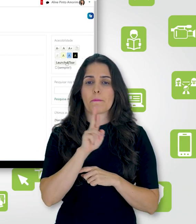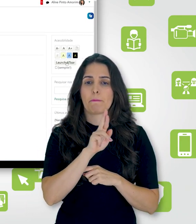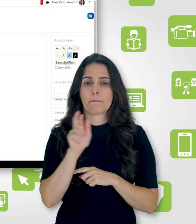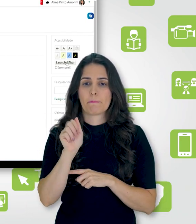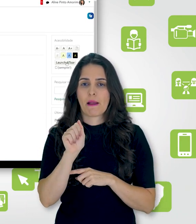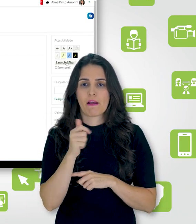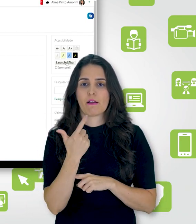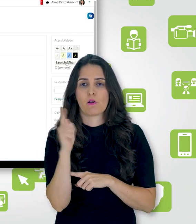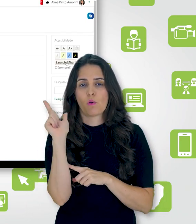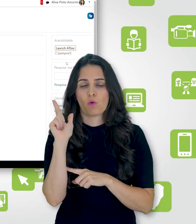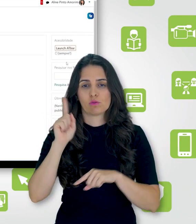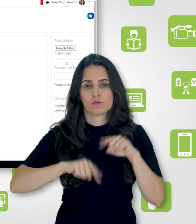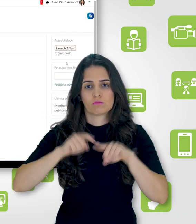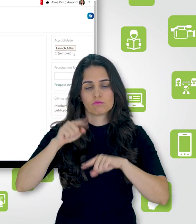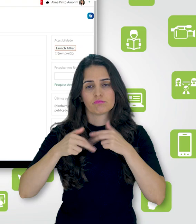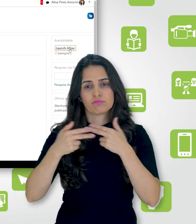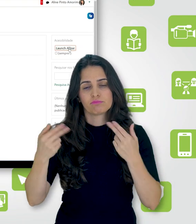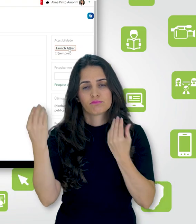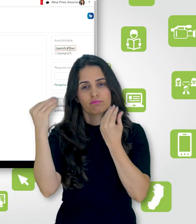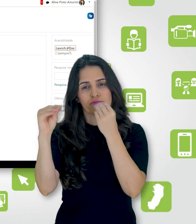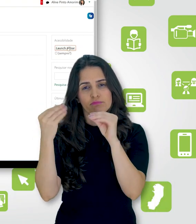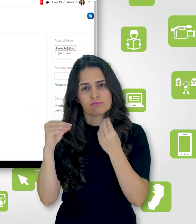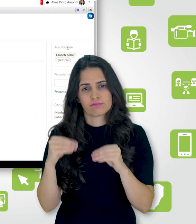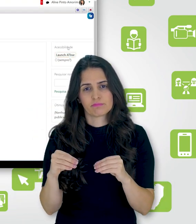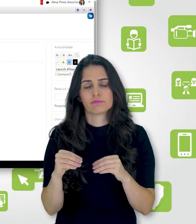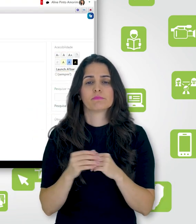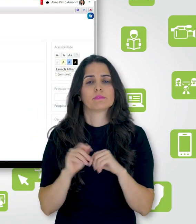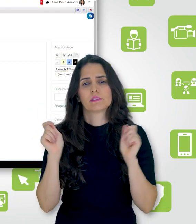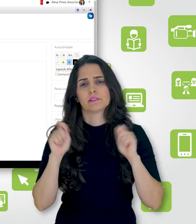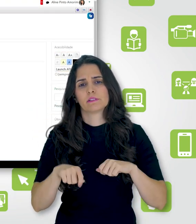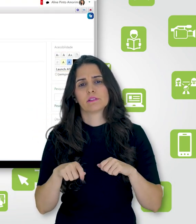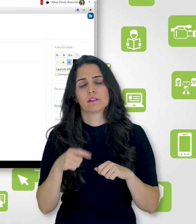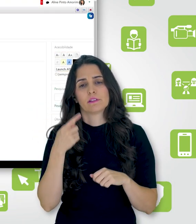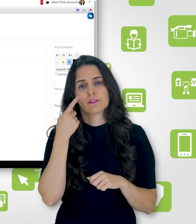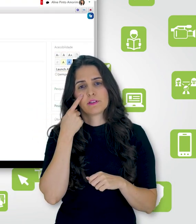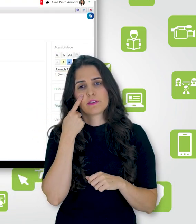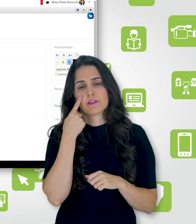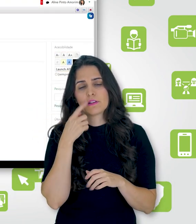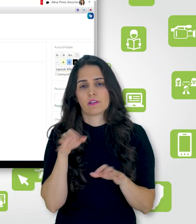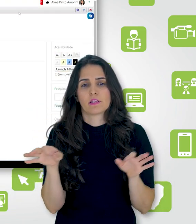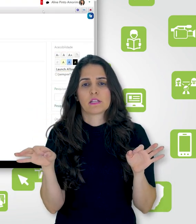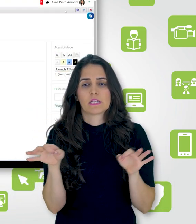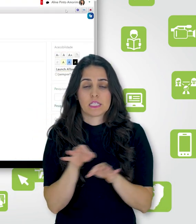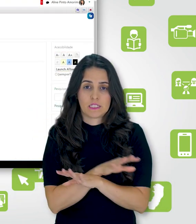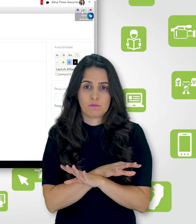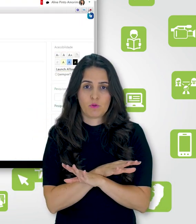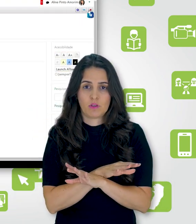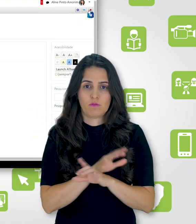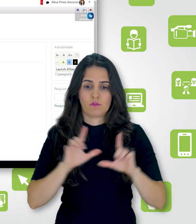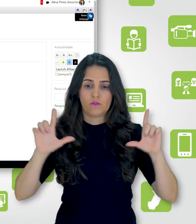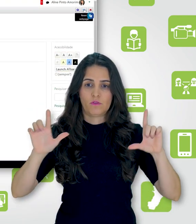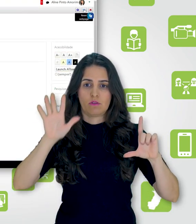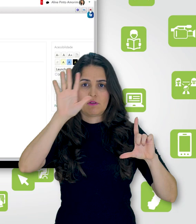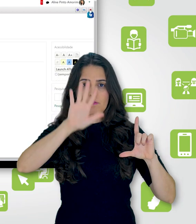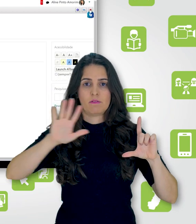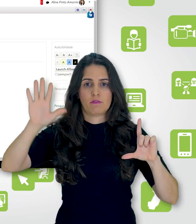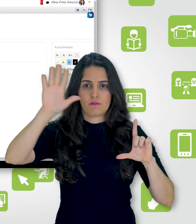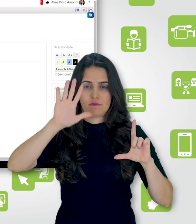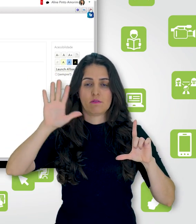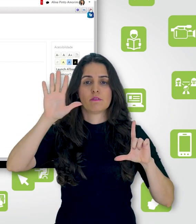funcionalidades para ficar aqui disponível na parte superior. E quando eu quiser, eu